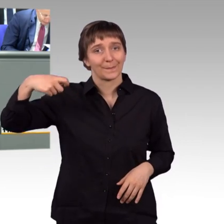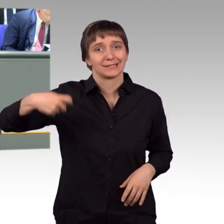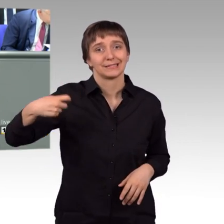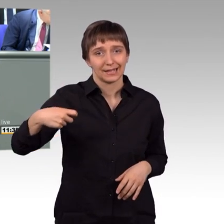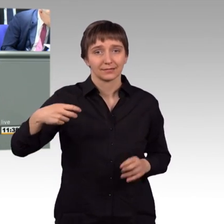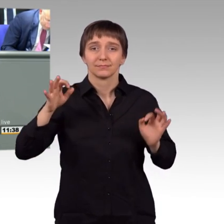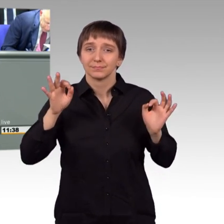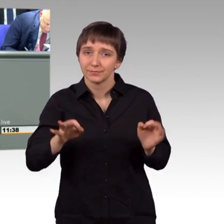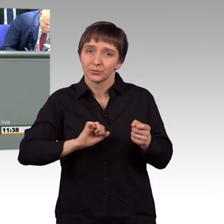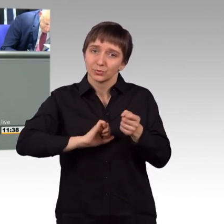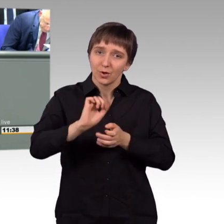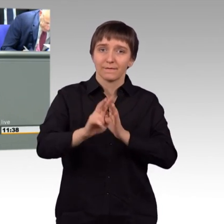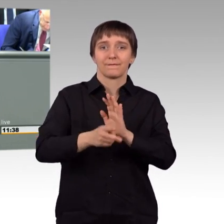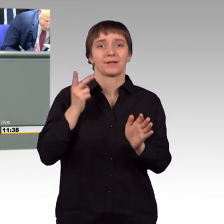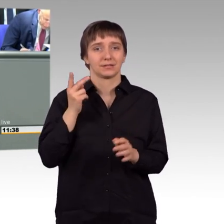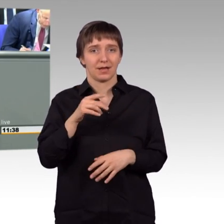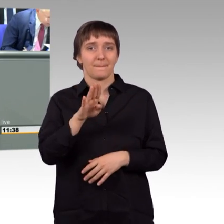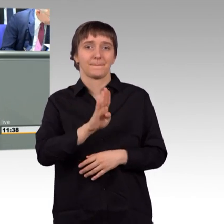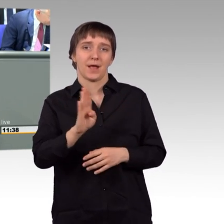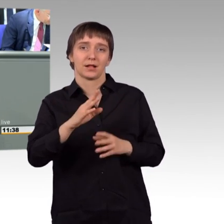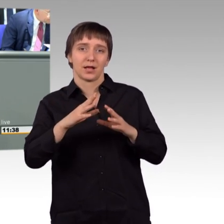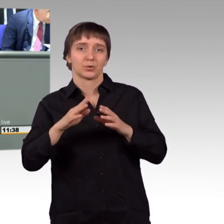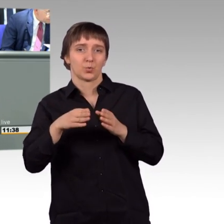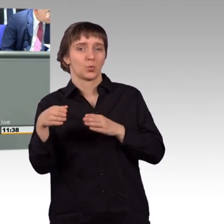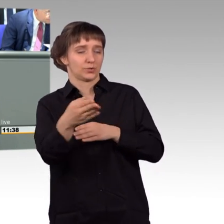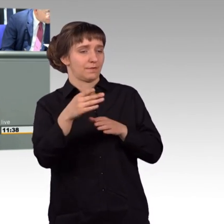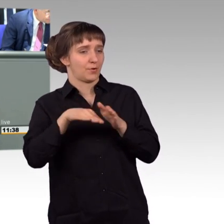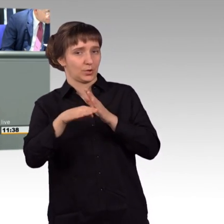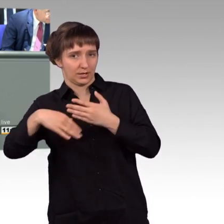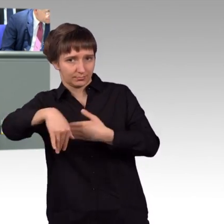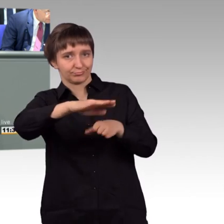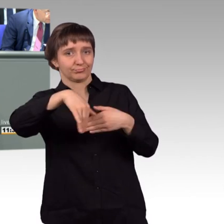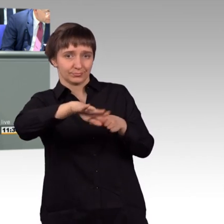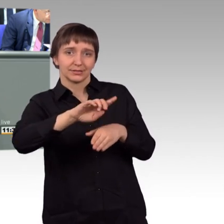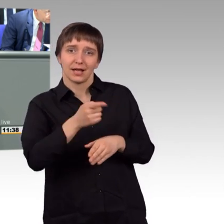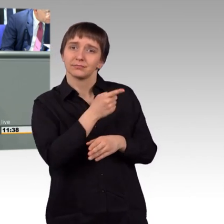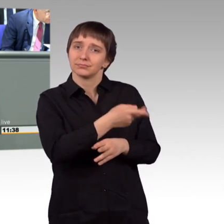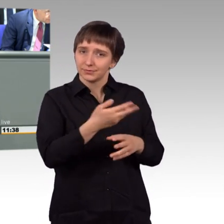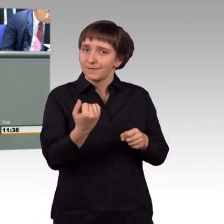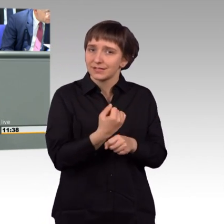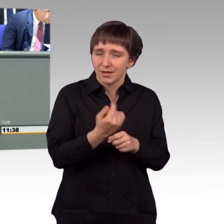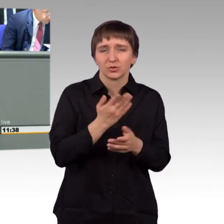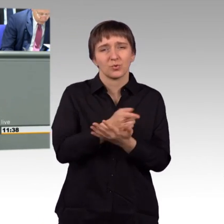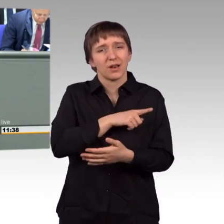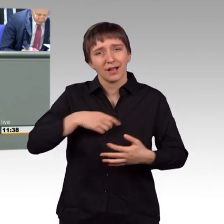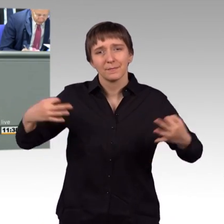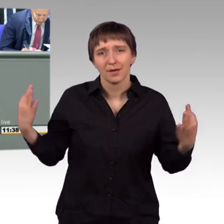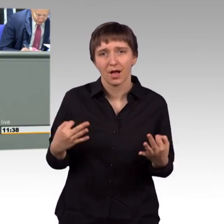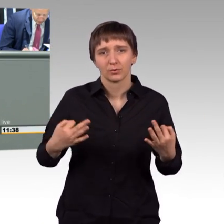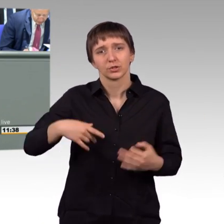die Balkanroute für Flüchtlinge aktivieren sollte, dann tun Sie das, was längst überfällig ist, stellen Sie die Kontrollen über die deutschen Grenzen wieder